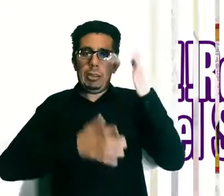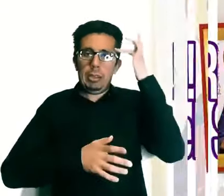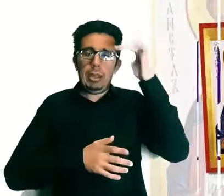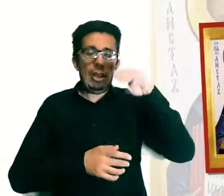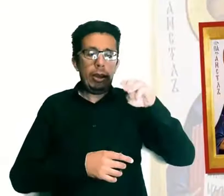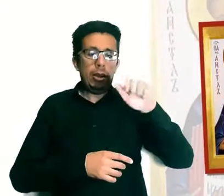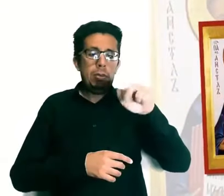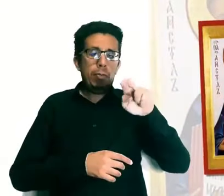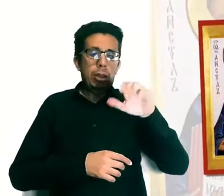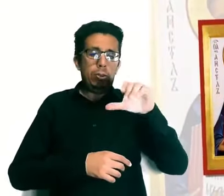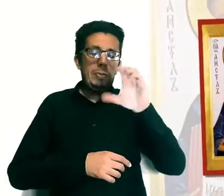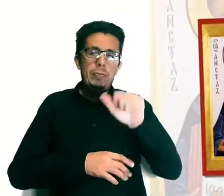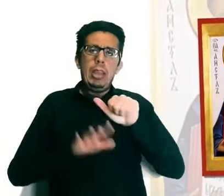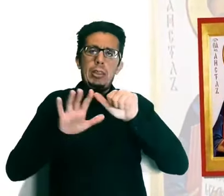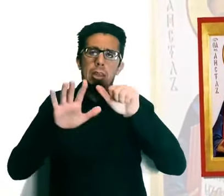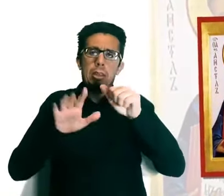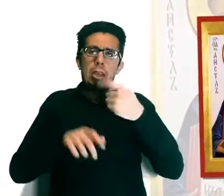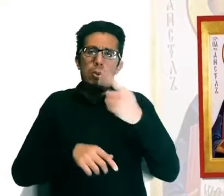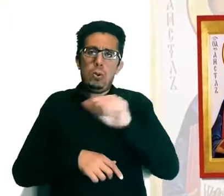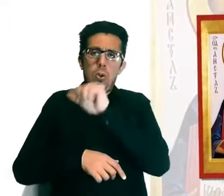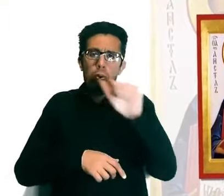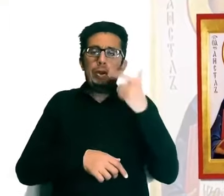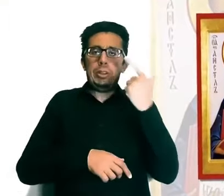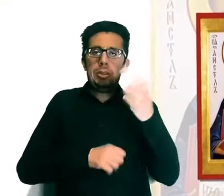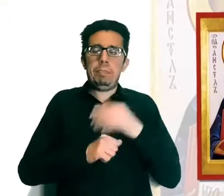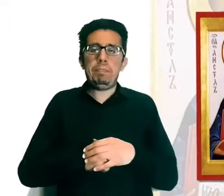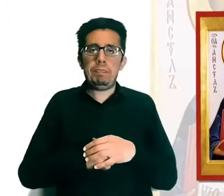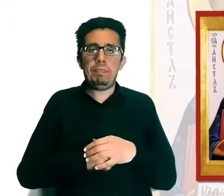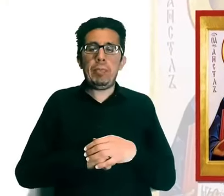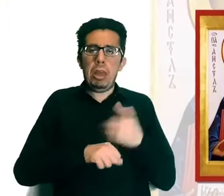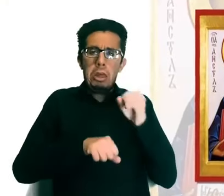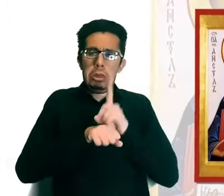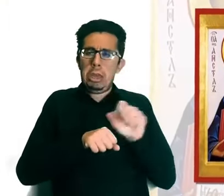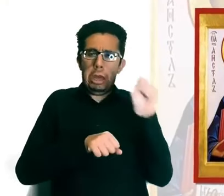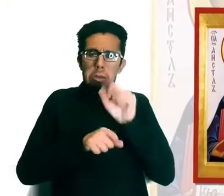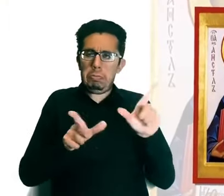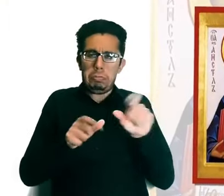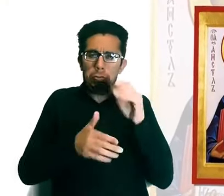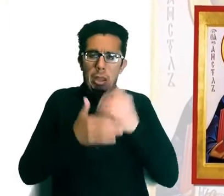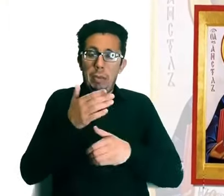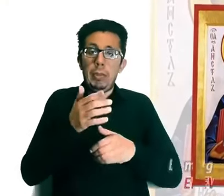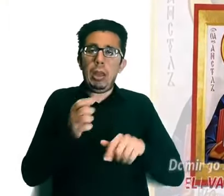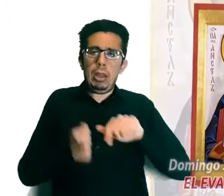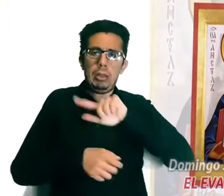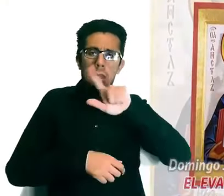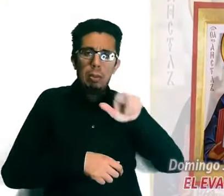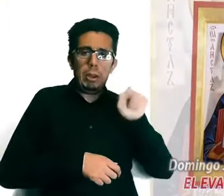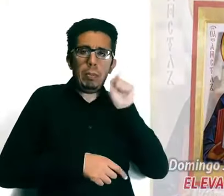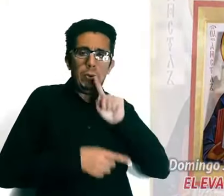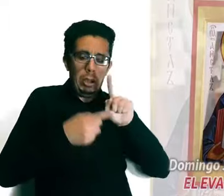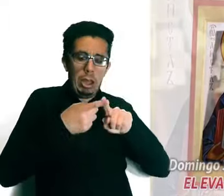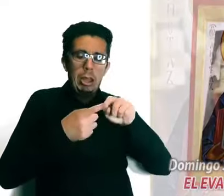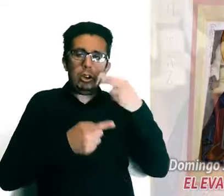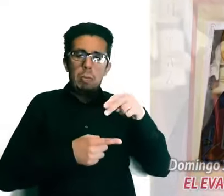capítulo 16, versículo del 1 al 7. Transcurrido el sábado, María Magdalena,